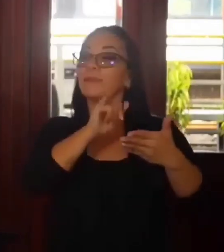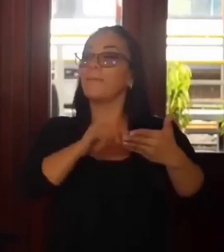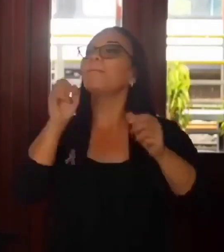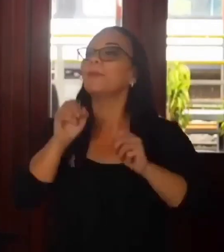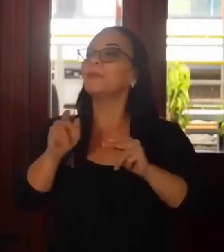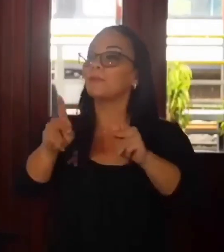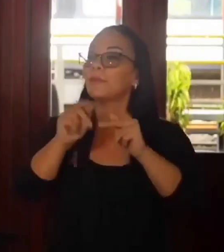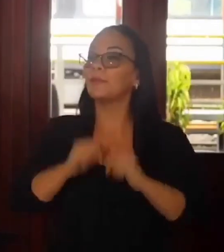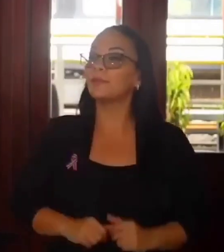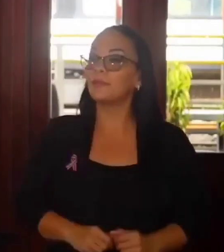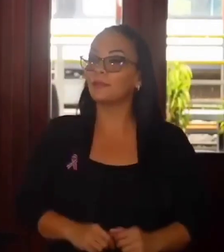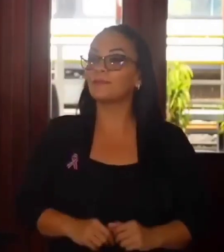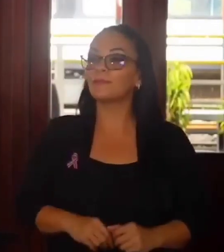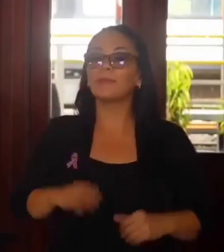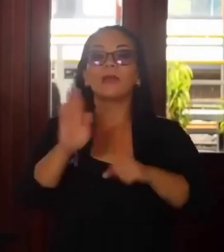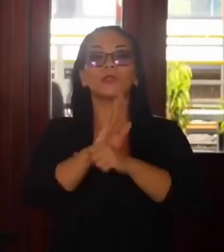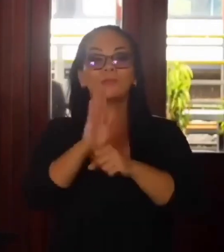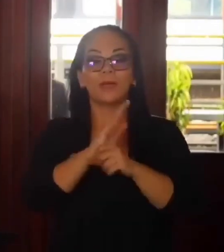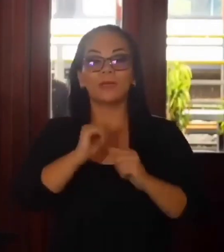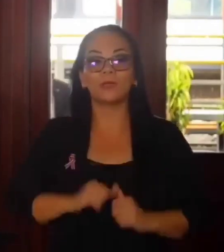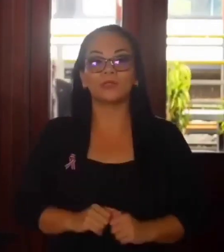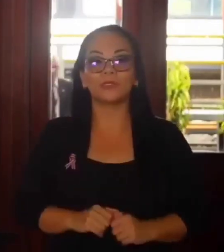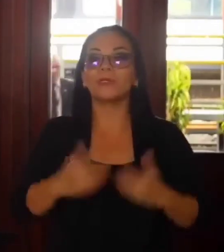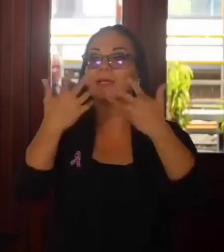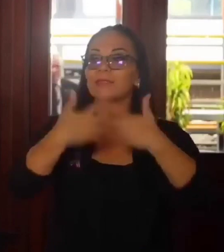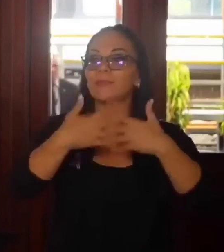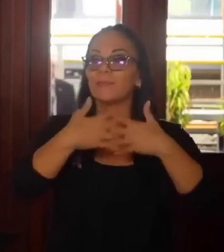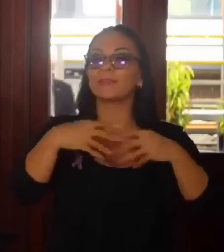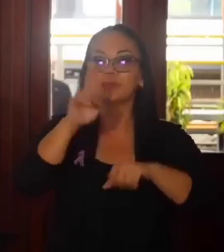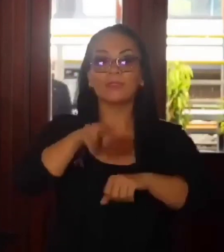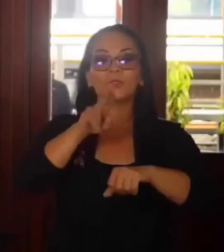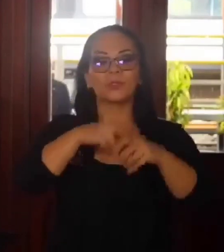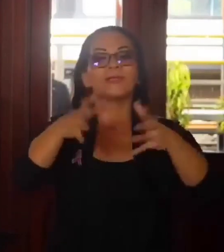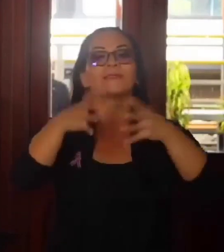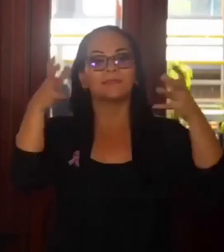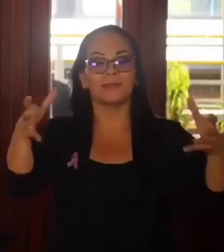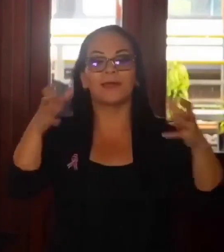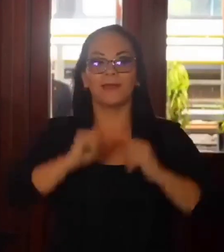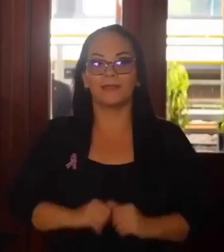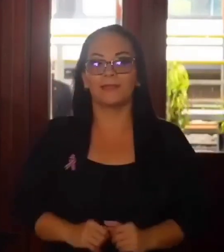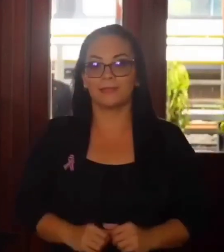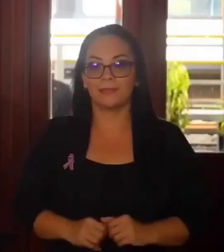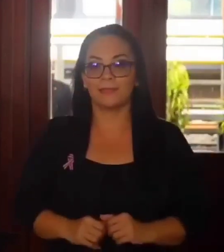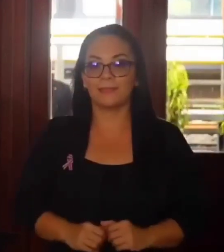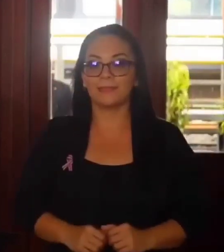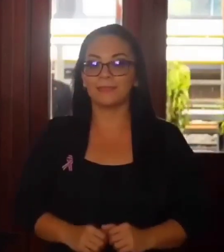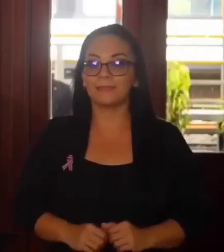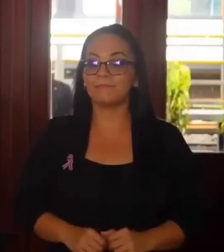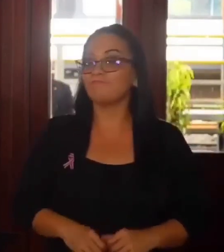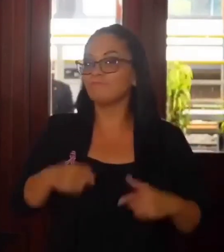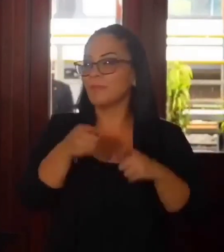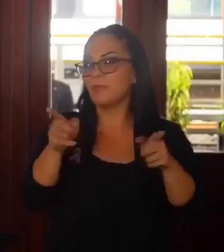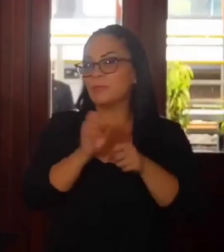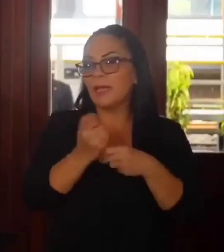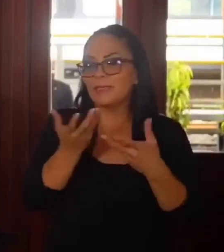permite a los bancos y a las empresas nacionales grandes hacer.